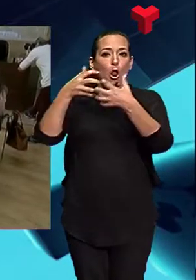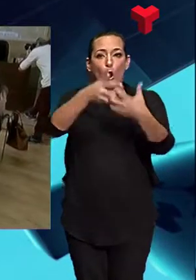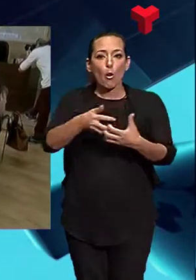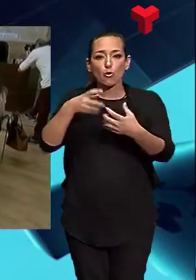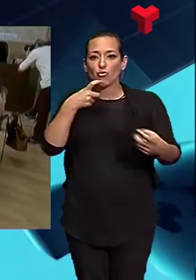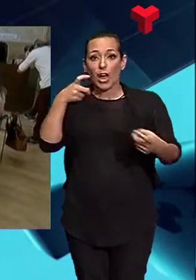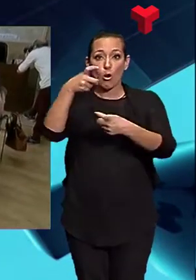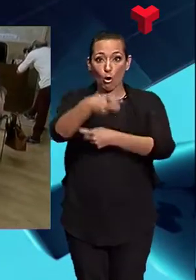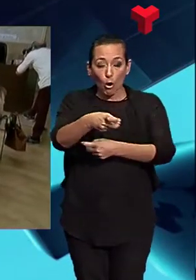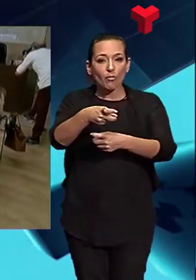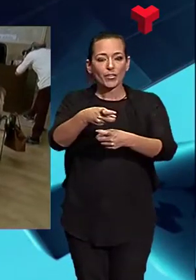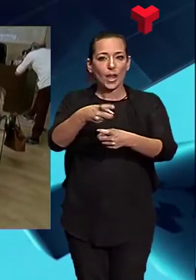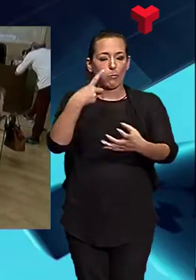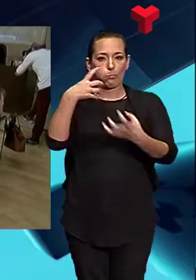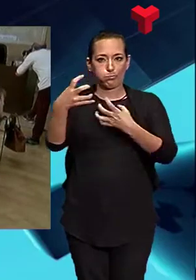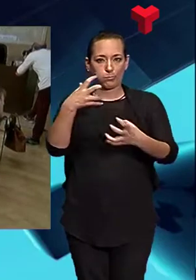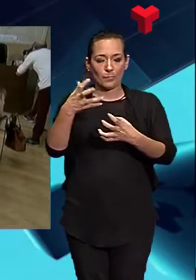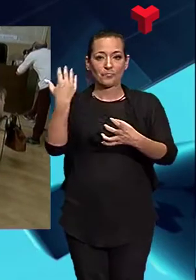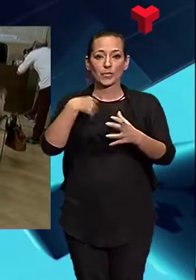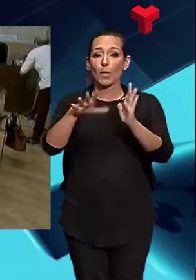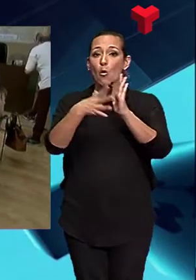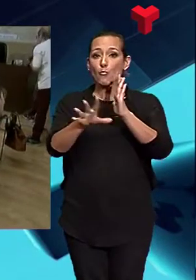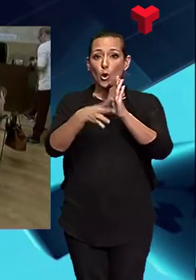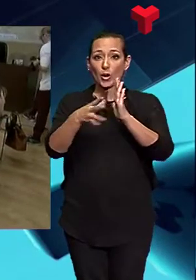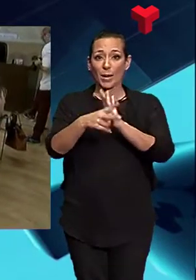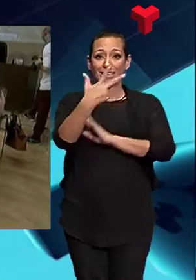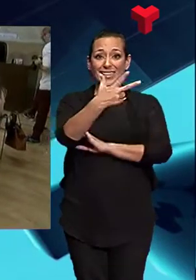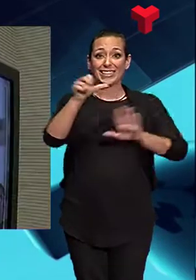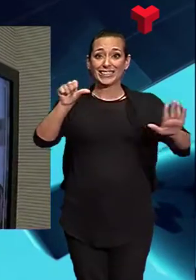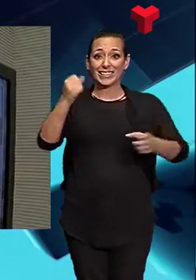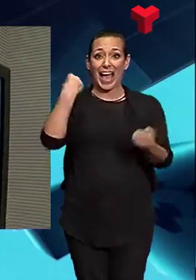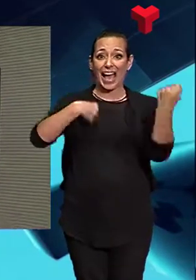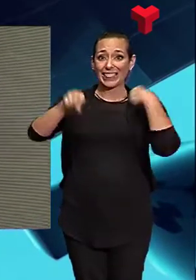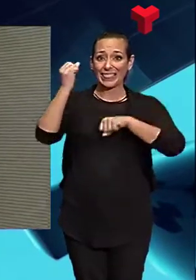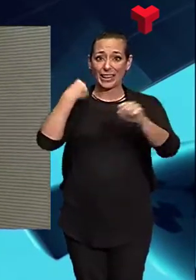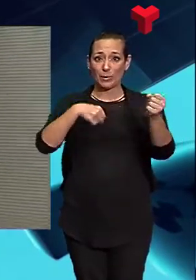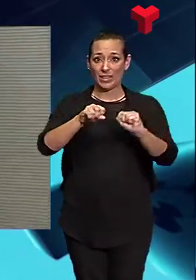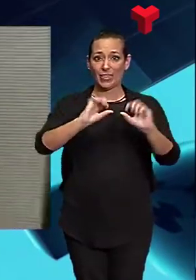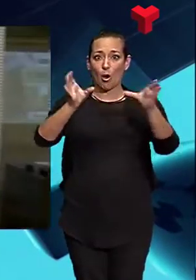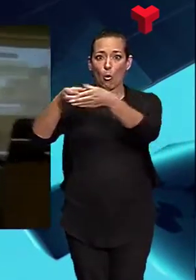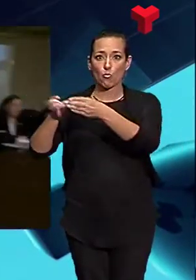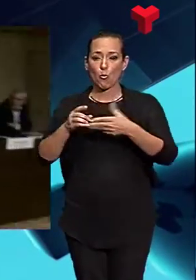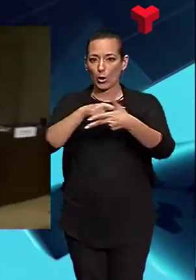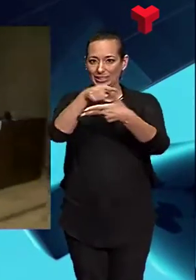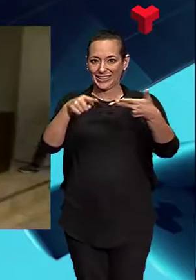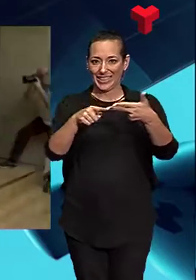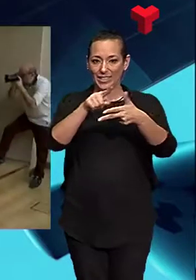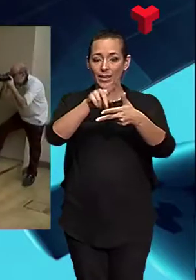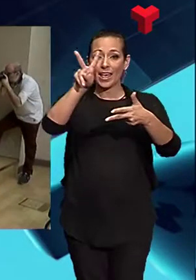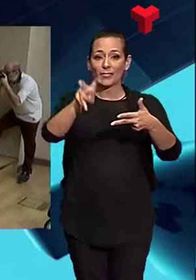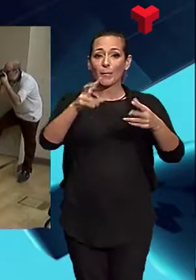violències masclistes. El programa està format per 36 activitats dividides en tres blocs. Accions de